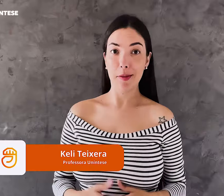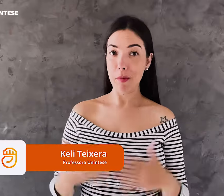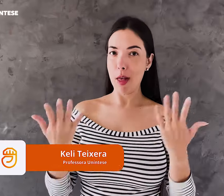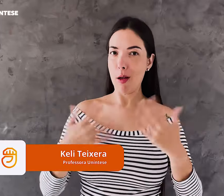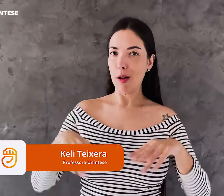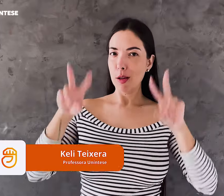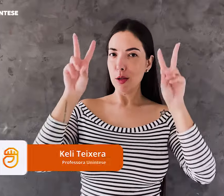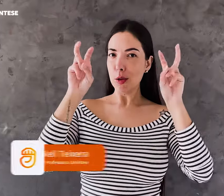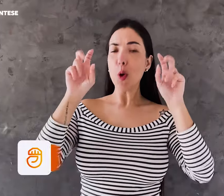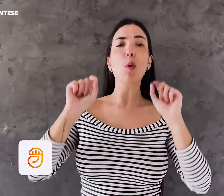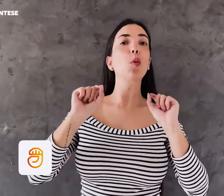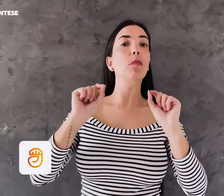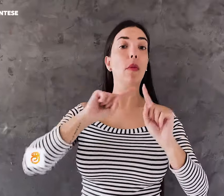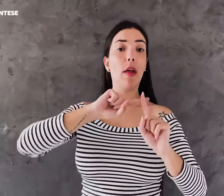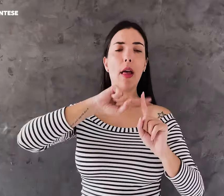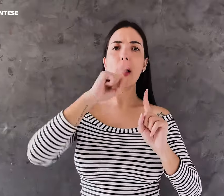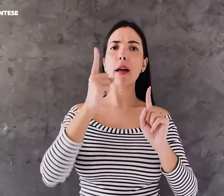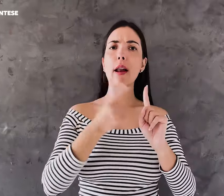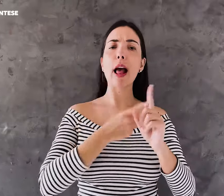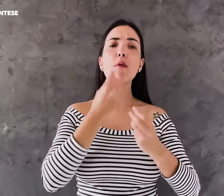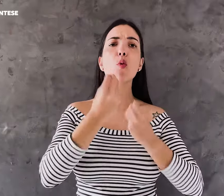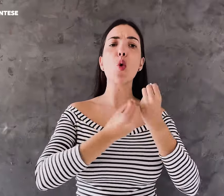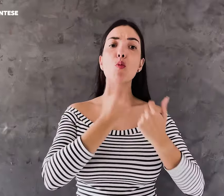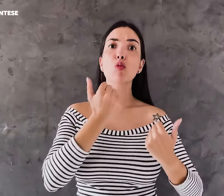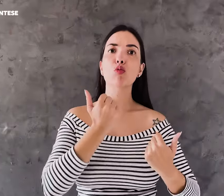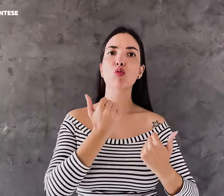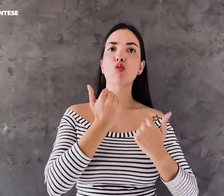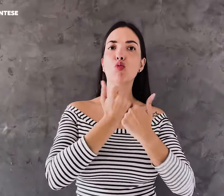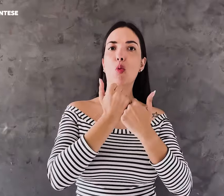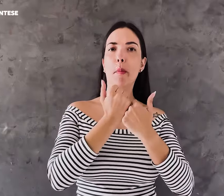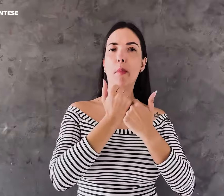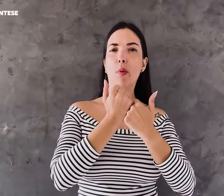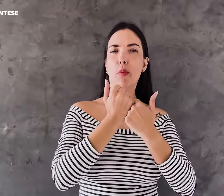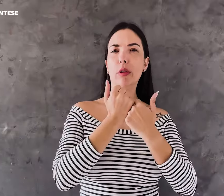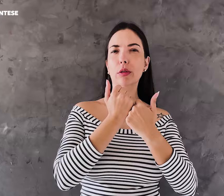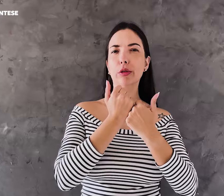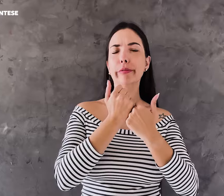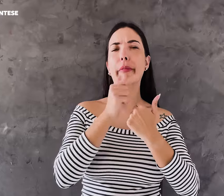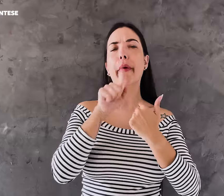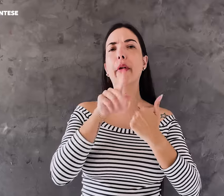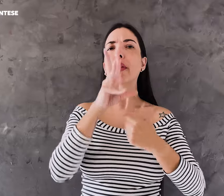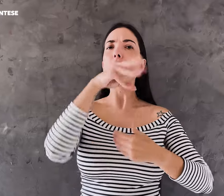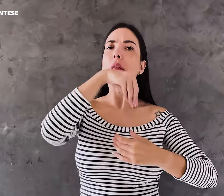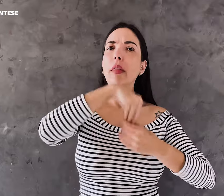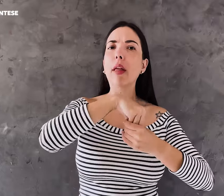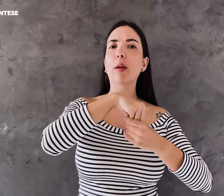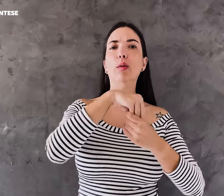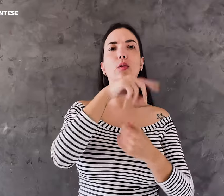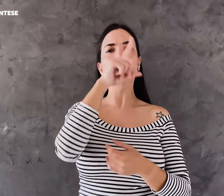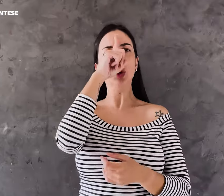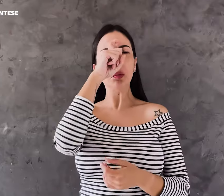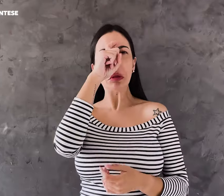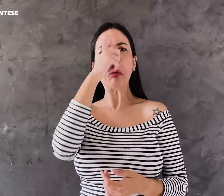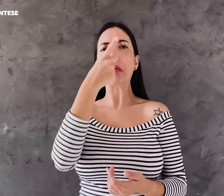Hoje eu quero conversar com vocês sobre o apoio no momento da gestação dentro do hospital,